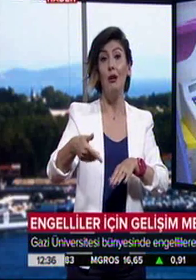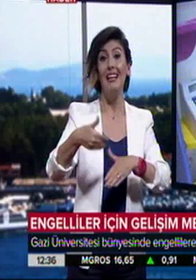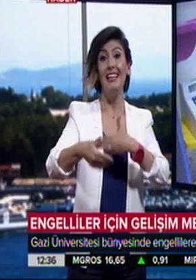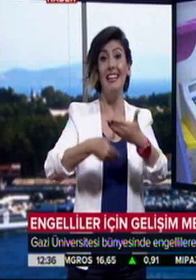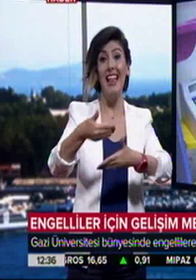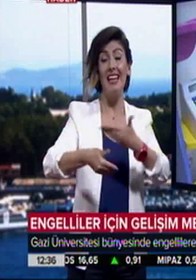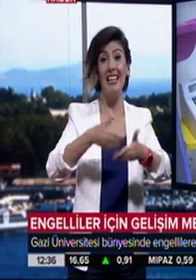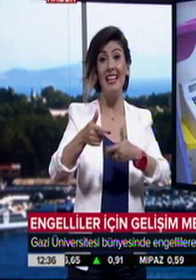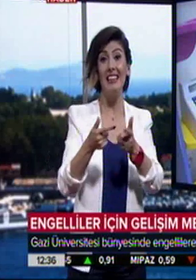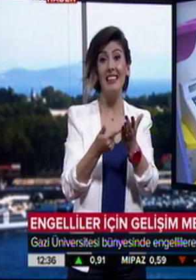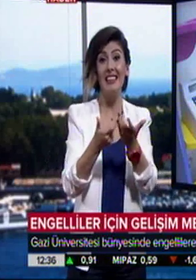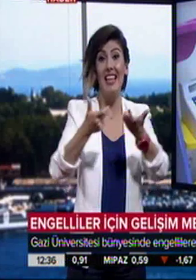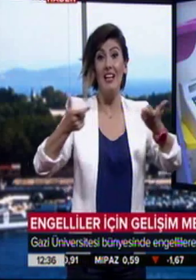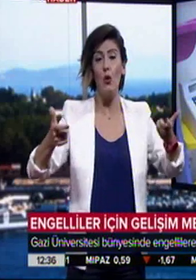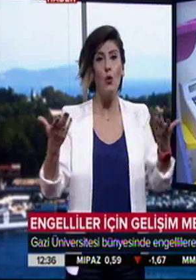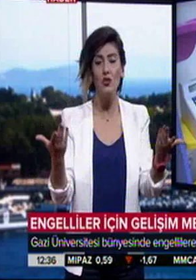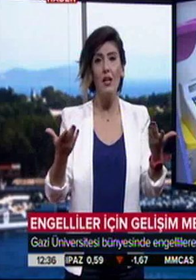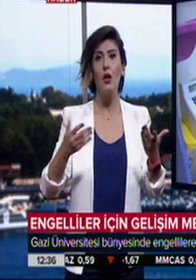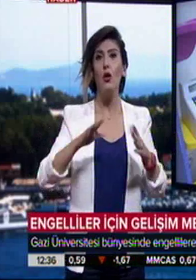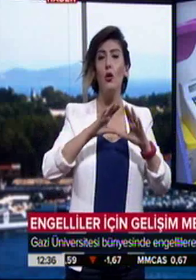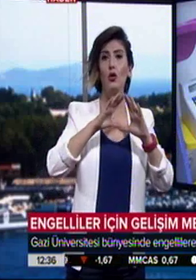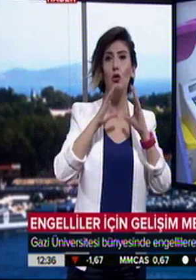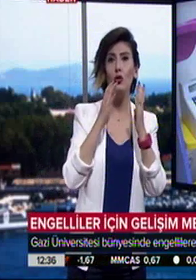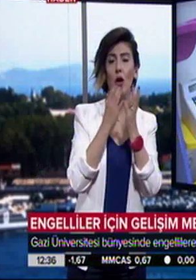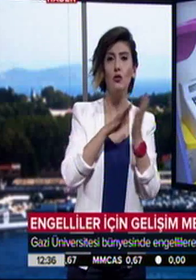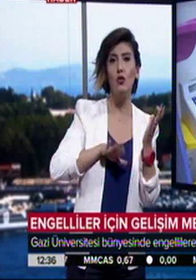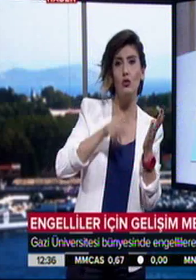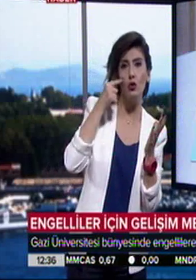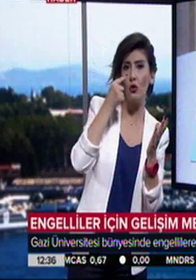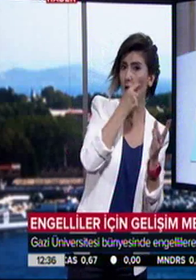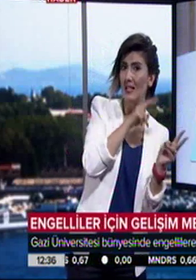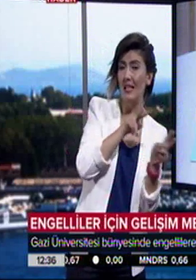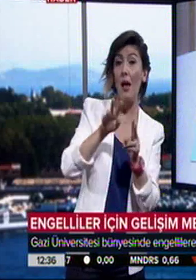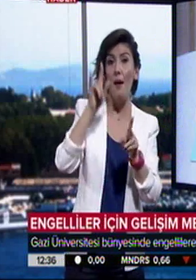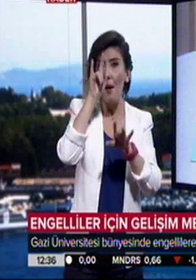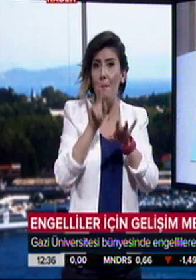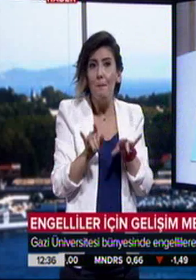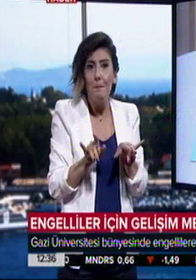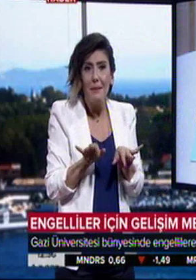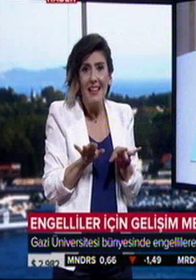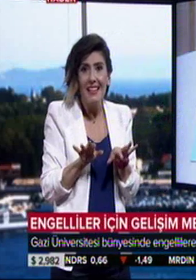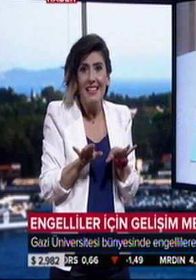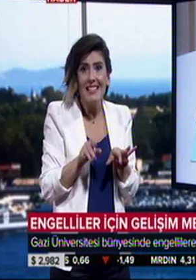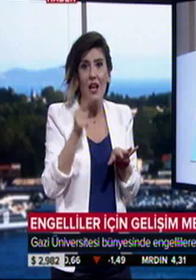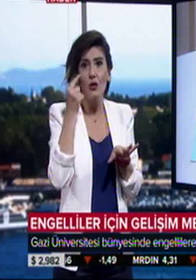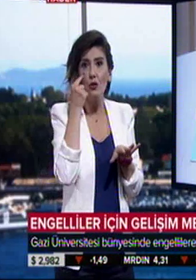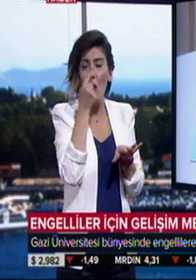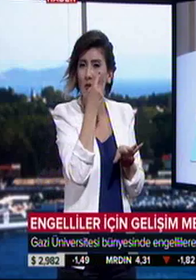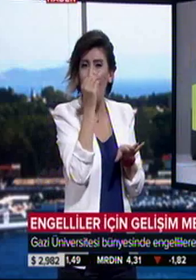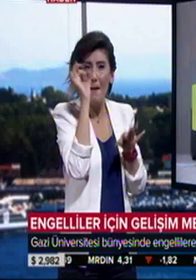izleme sistemleri dünyayı çocukların gözlerinden izliyor. Yani bilgisayar çocuğun göz bebeklerini okuyarak bilgisayar